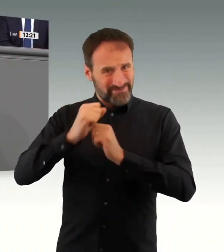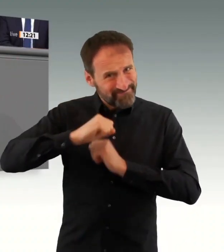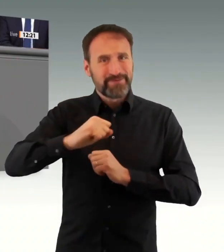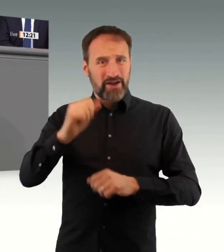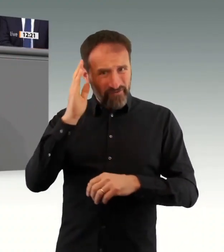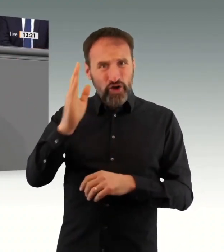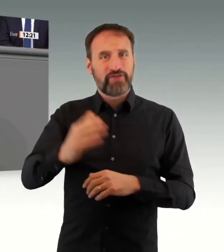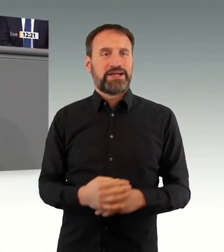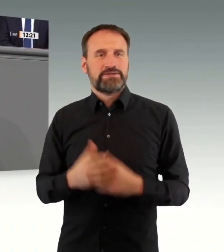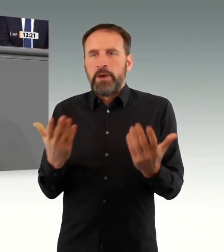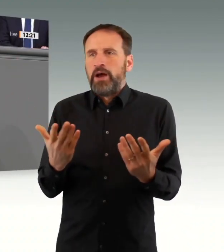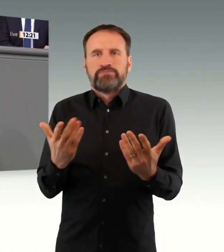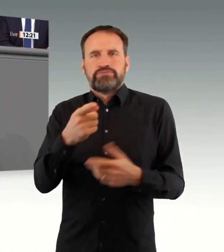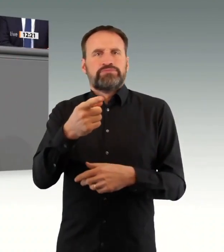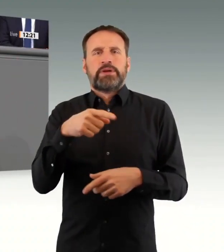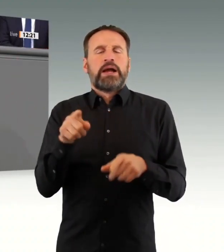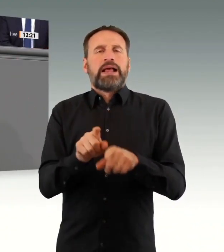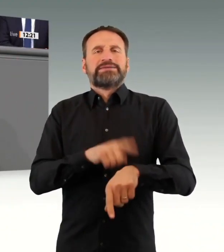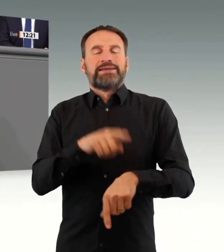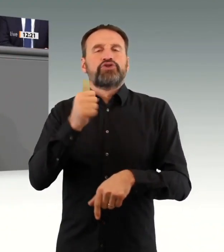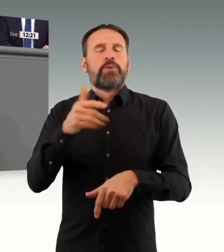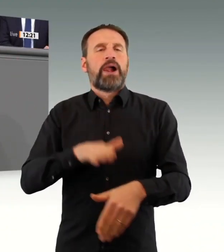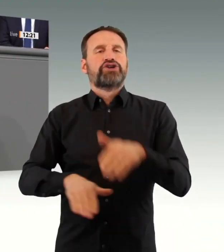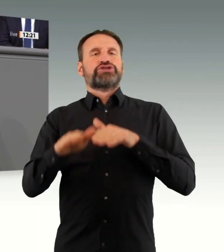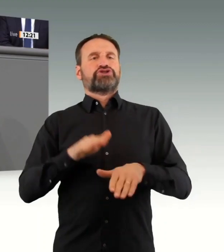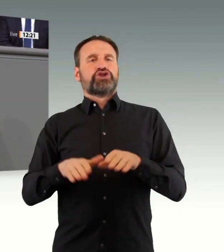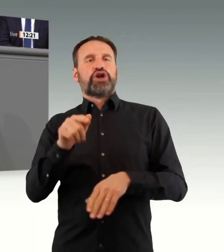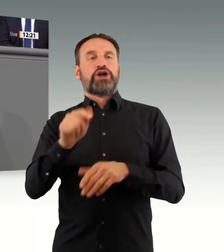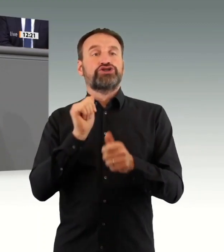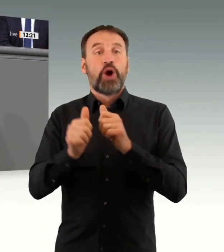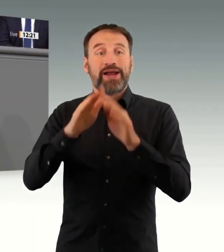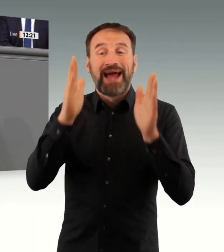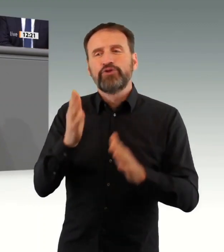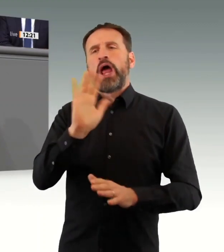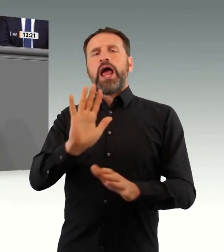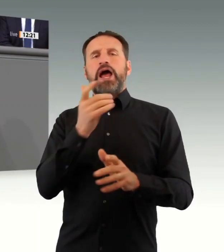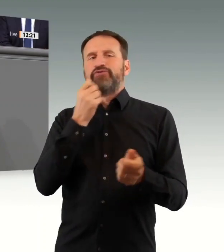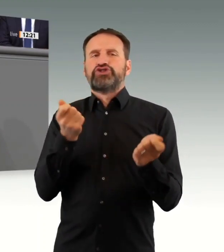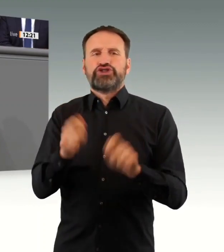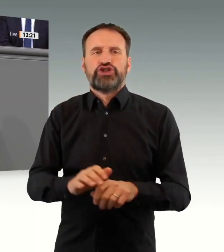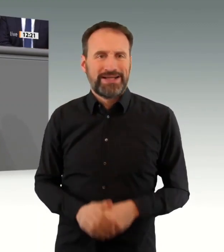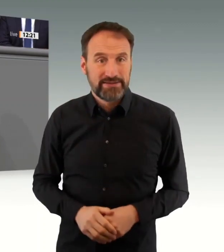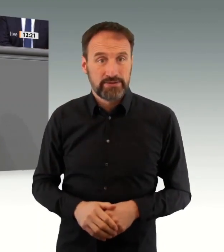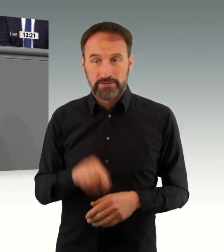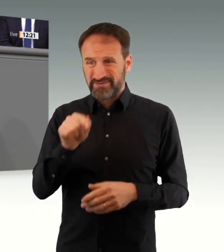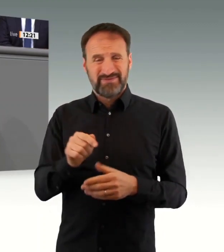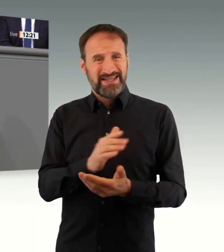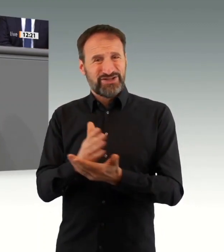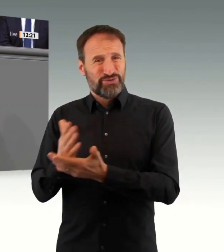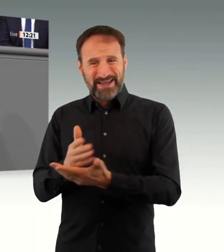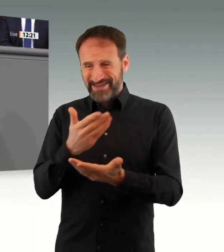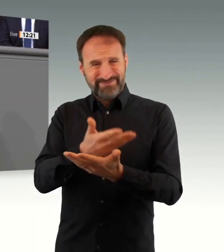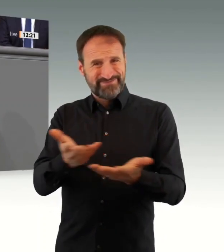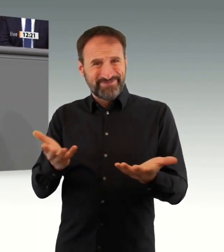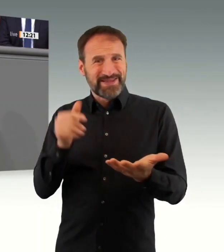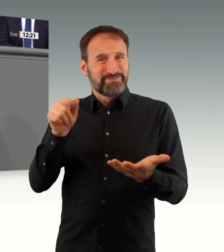Krankenhäuser bis Ende Dezember. Und diese wichtige Regelung, diese begrenzen Sie bis zum 15. Februar. Das ist nach